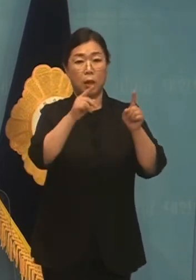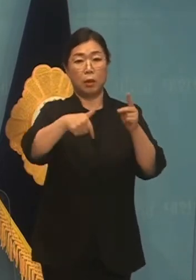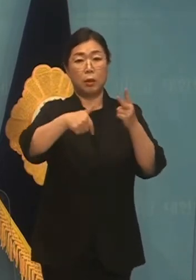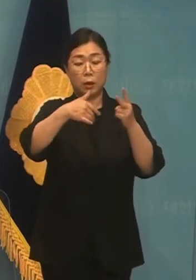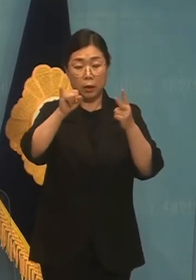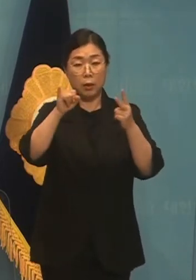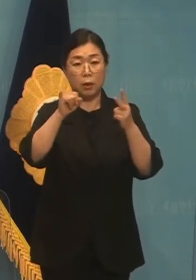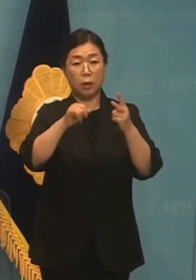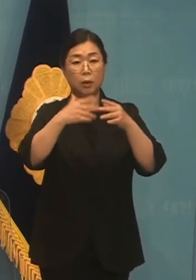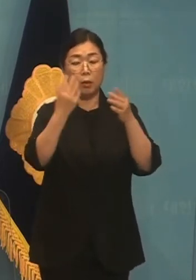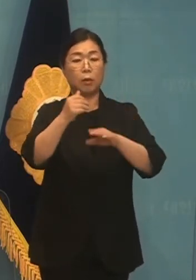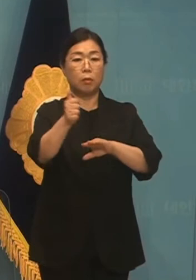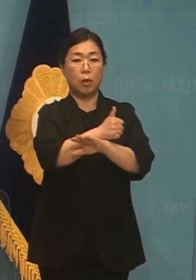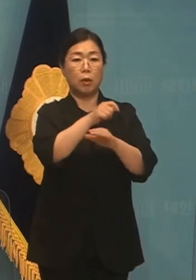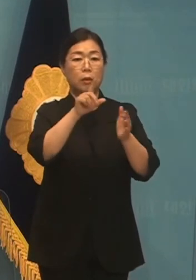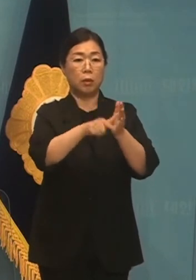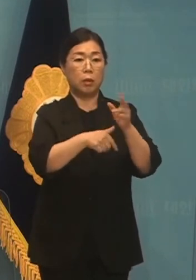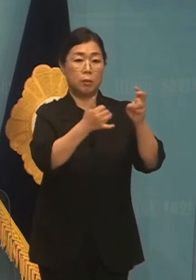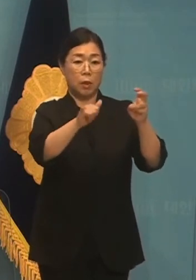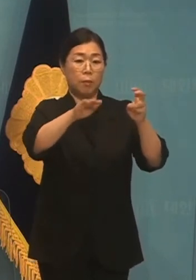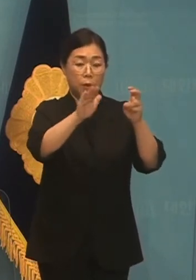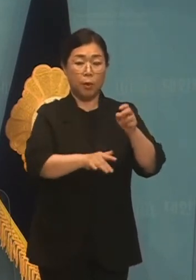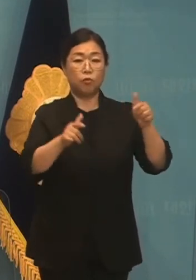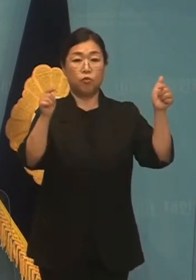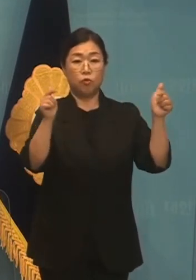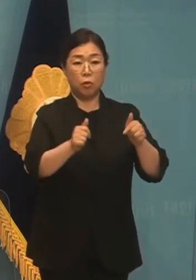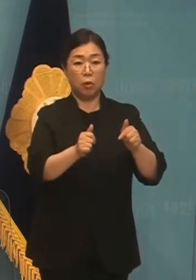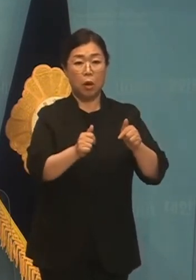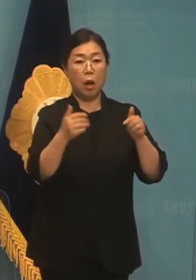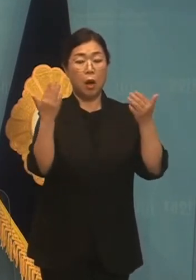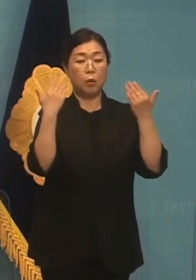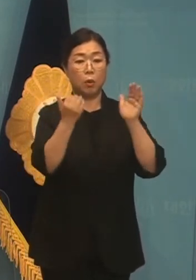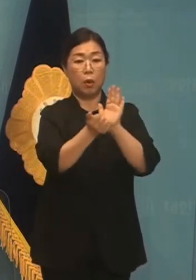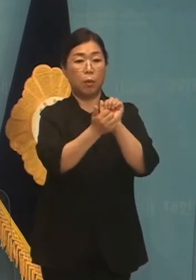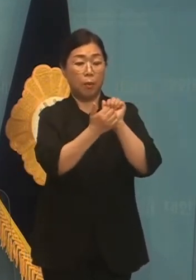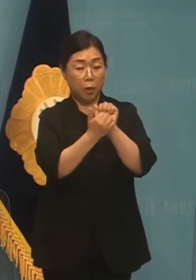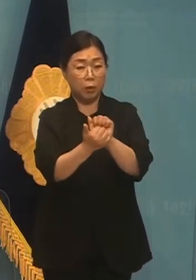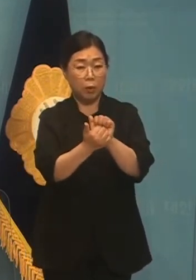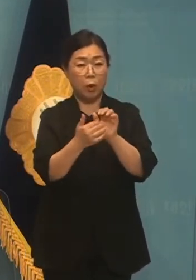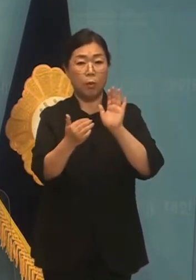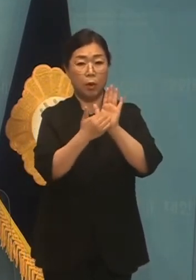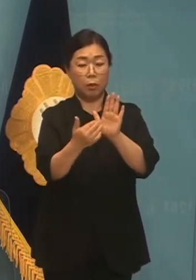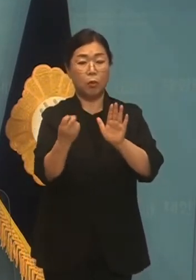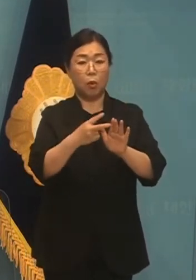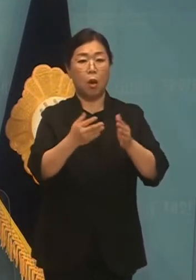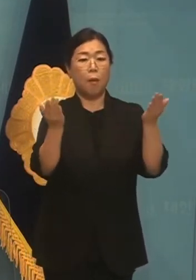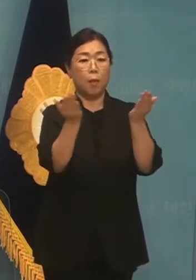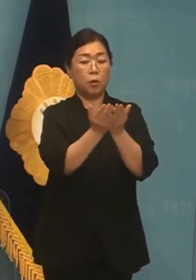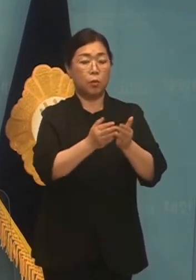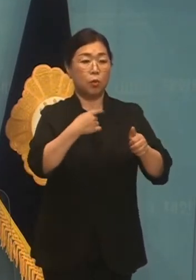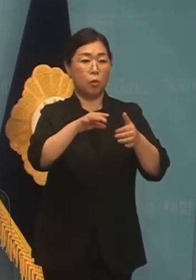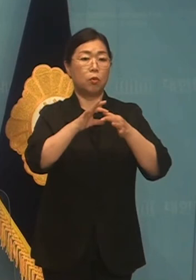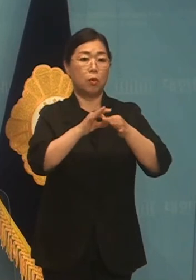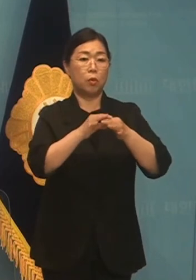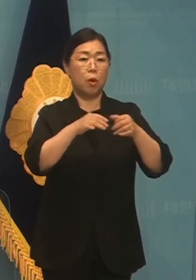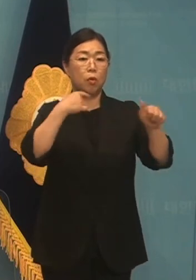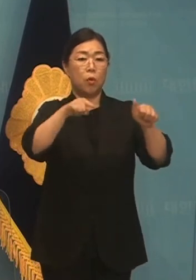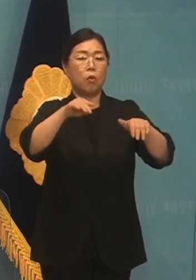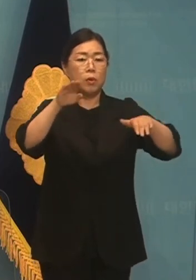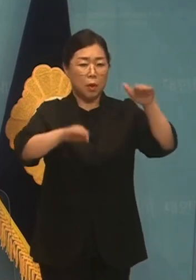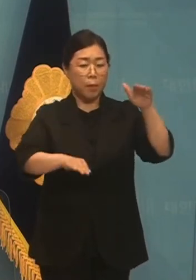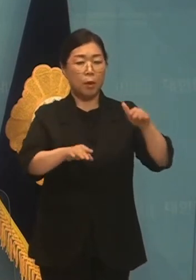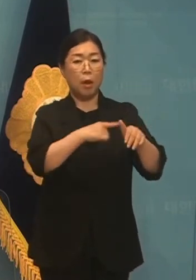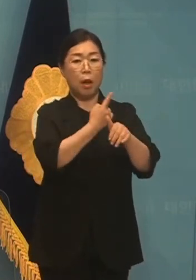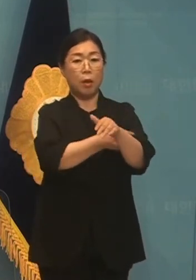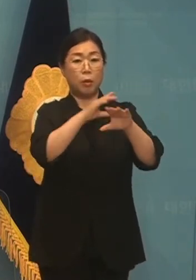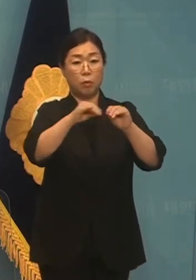앞두고 학급 매치도를 20명 이하로 낮춰서 학교 방역은 물론 맞춤형 교육을 통한 교육 격차를 해소할 수